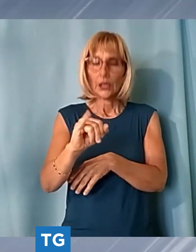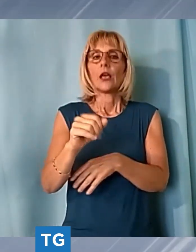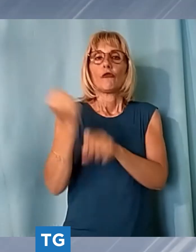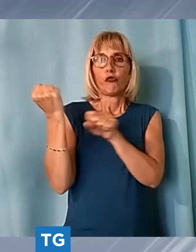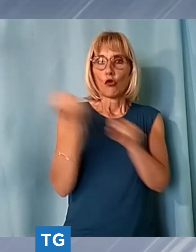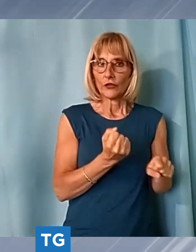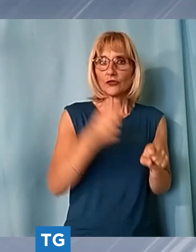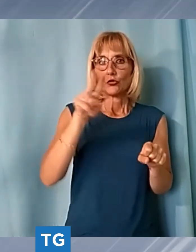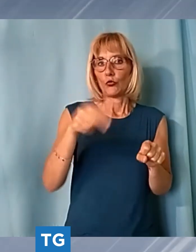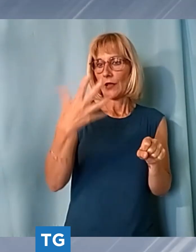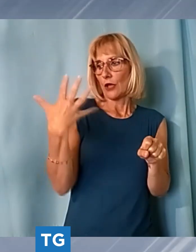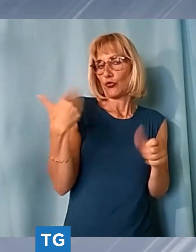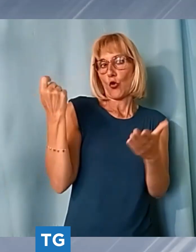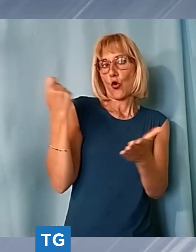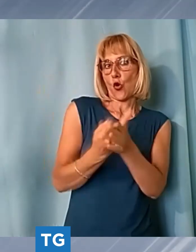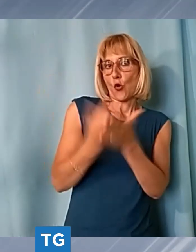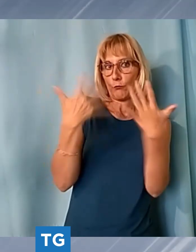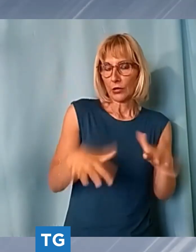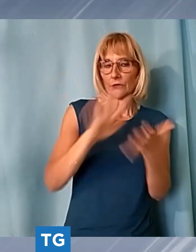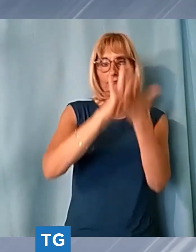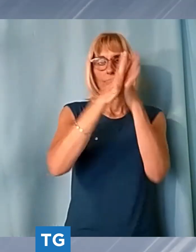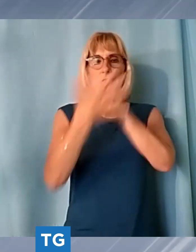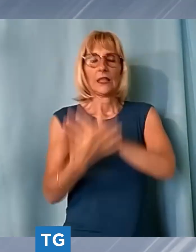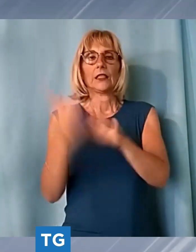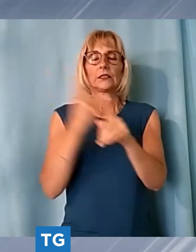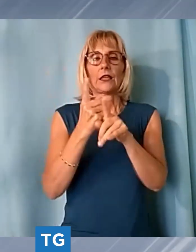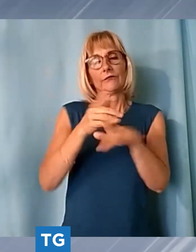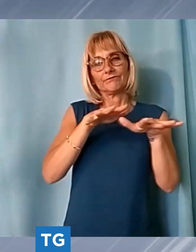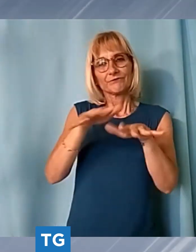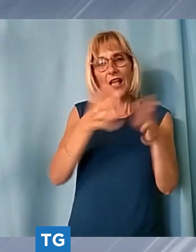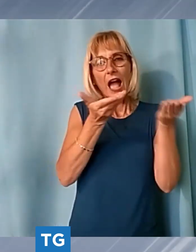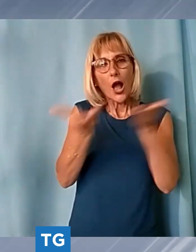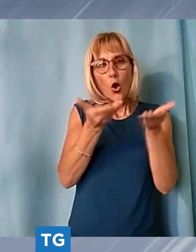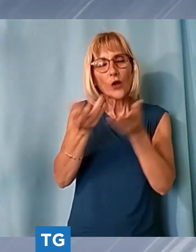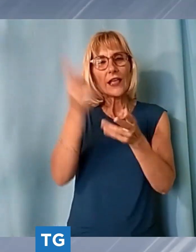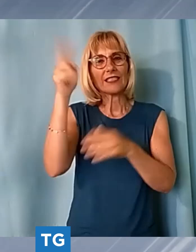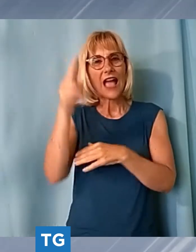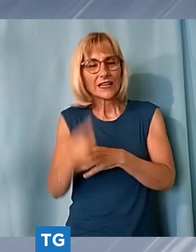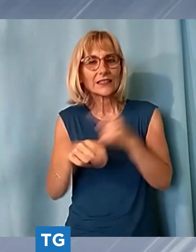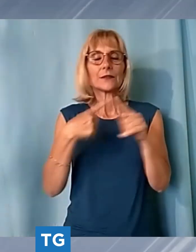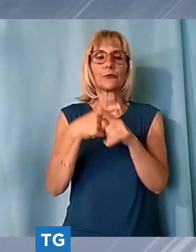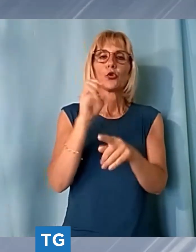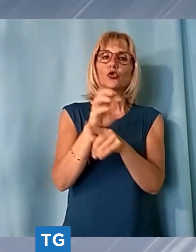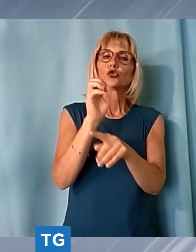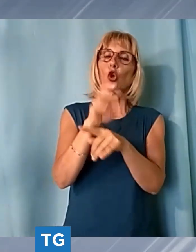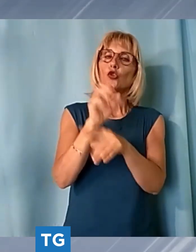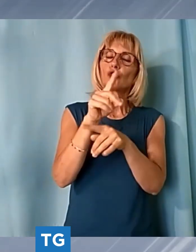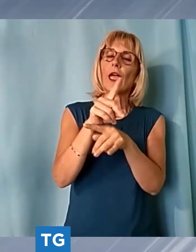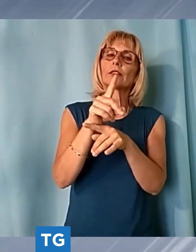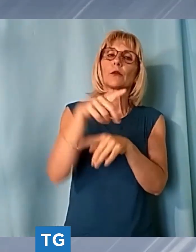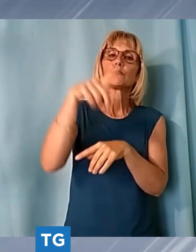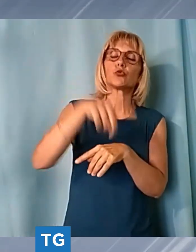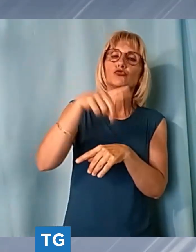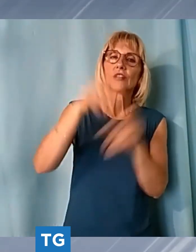è destinato a diventare foresteria per accoglienza artisti e docenti della puccini festival academy il primo